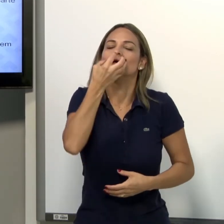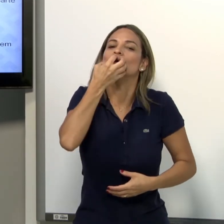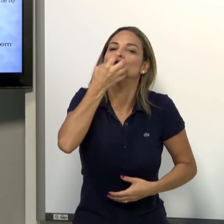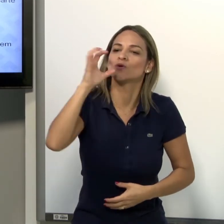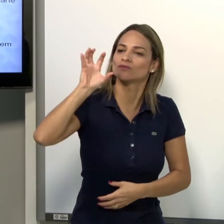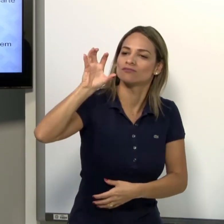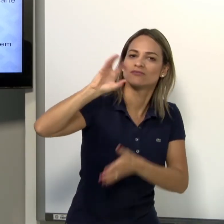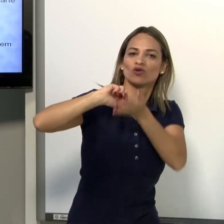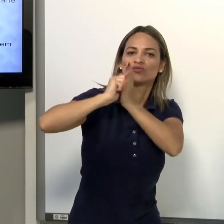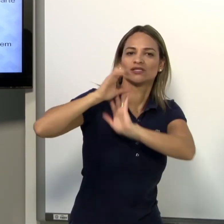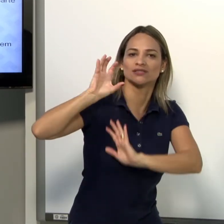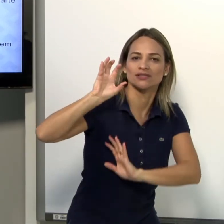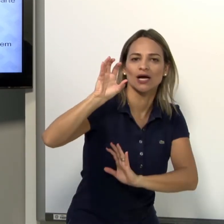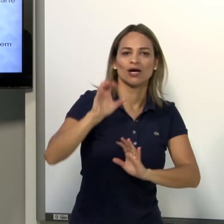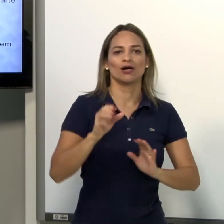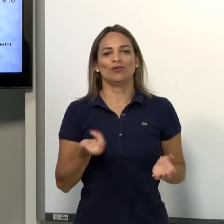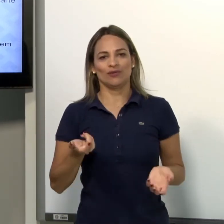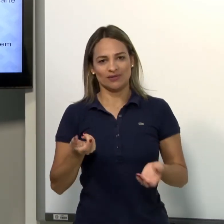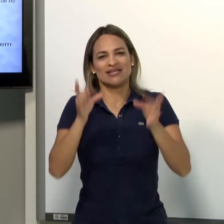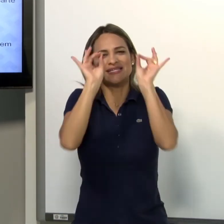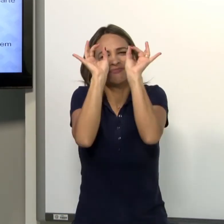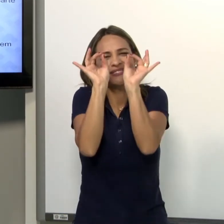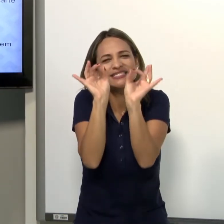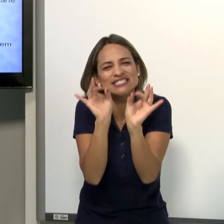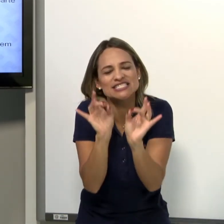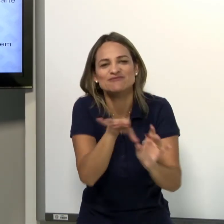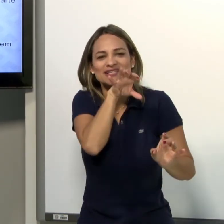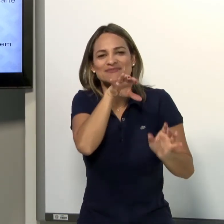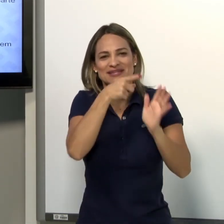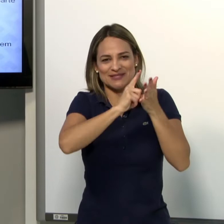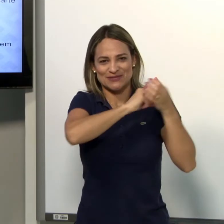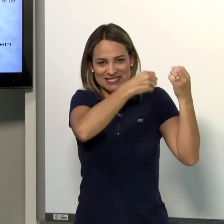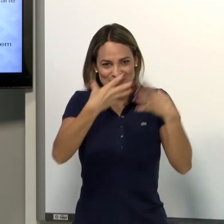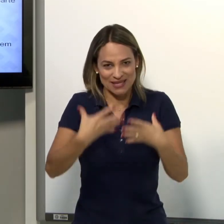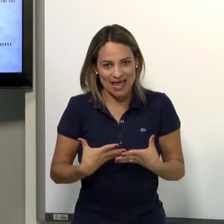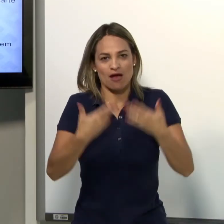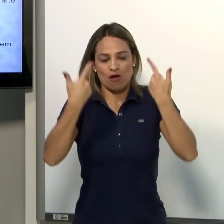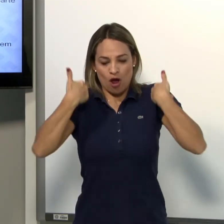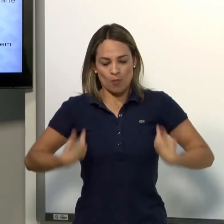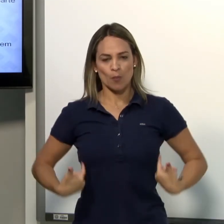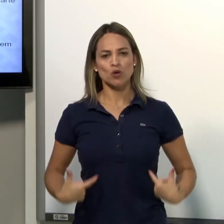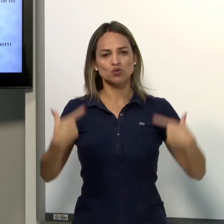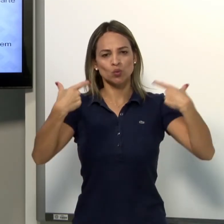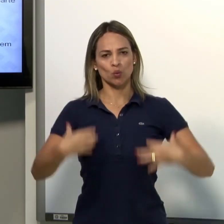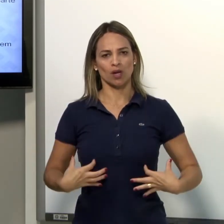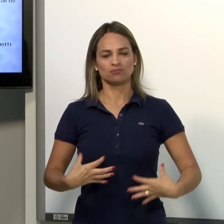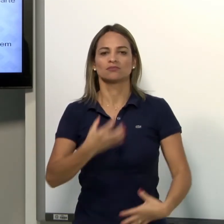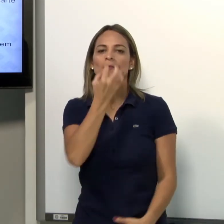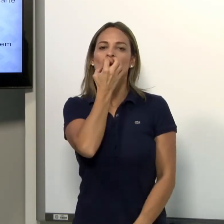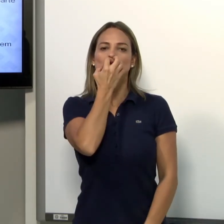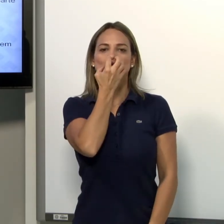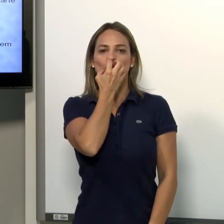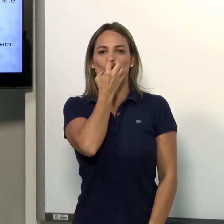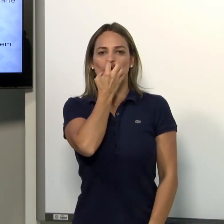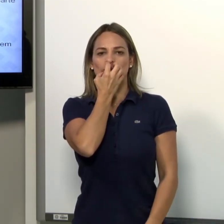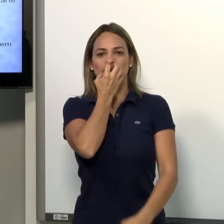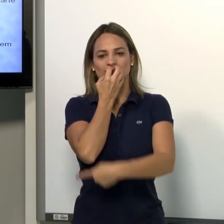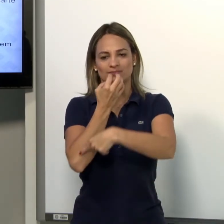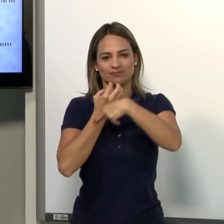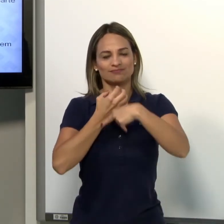próximo à boca. Então, a configuração de mão é essa. Então, antes eu falei dos animais. Então, cachorro. Onde